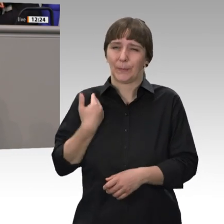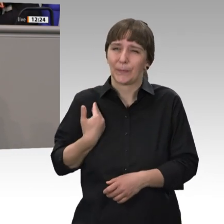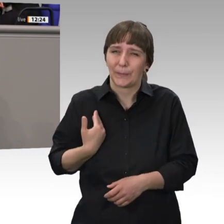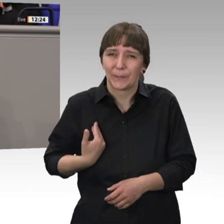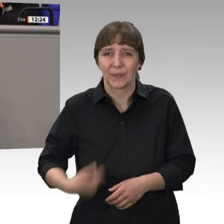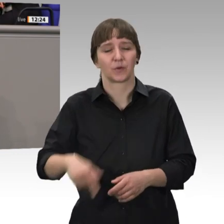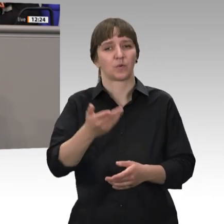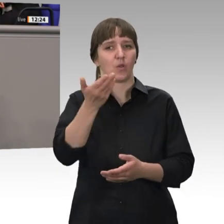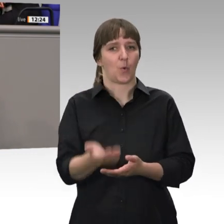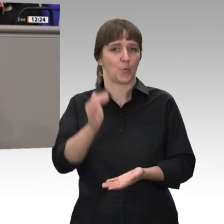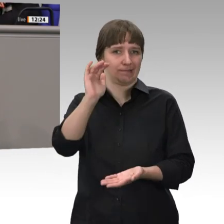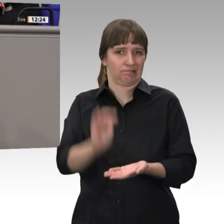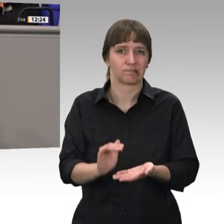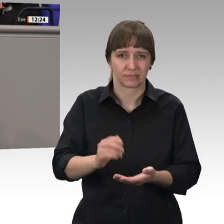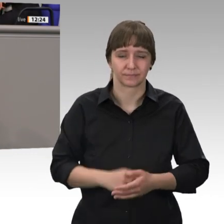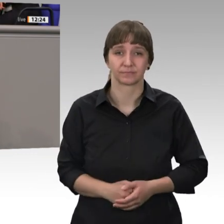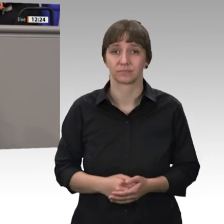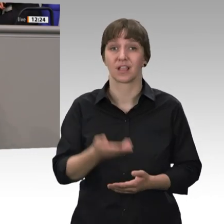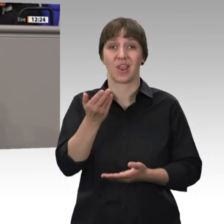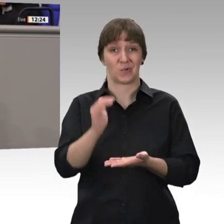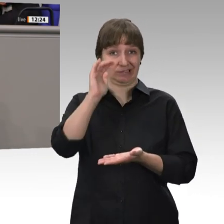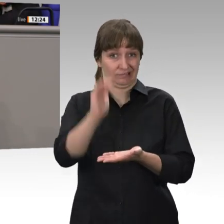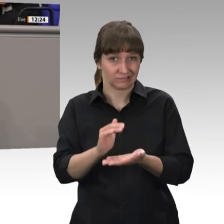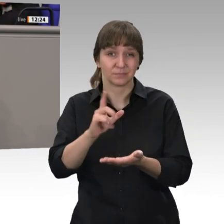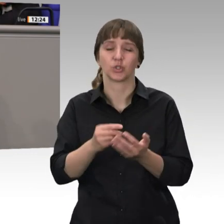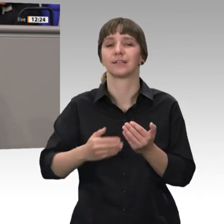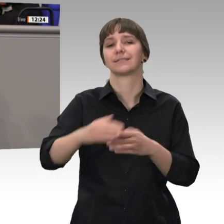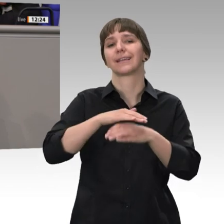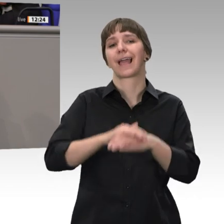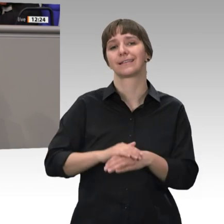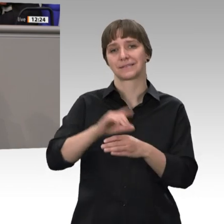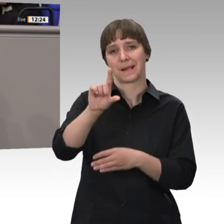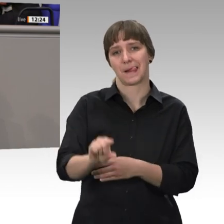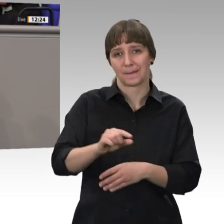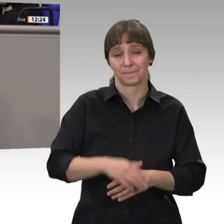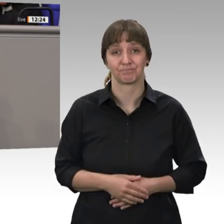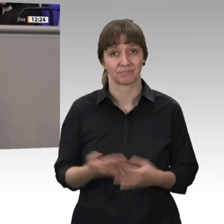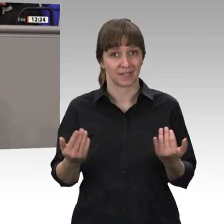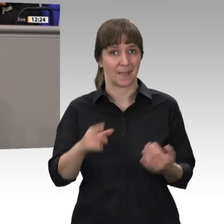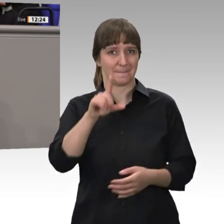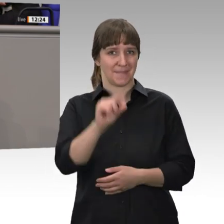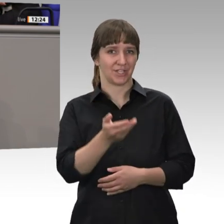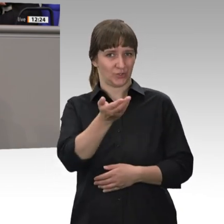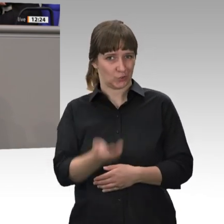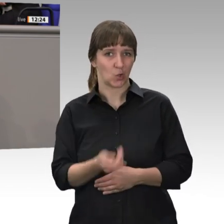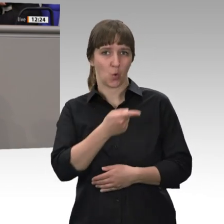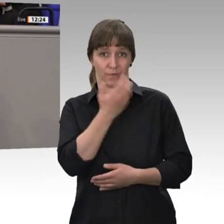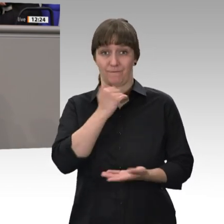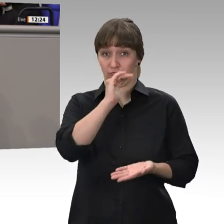Niedrige Löhne bedeuten in der Regel auch niedrige Renten. Wer jetzt einer Senkung des Mindestlohns das Wort redet, der nimmt rasant wachsende